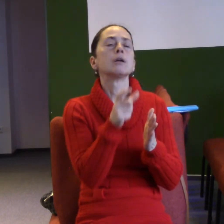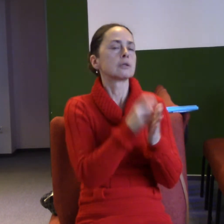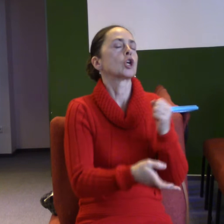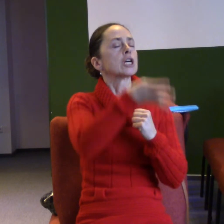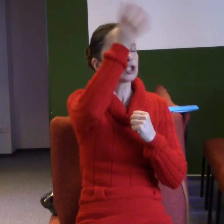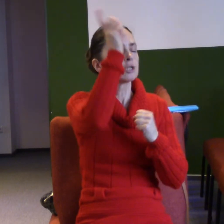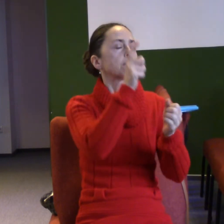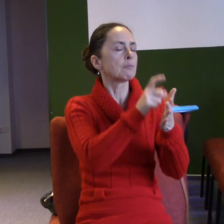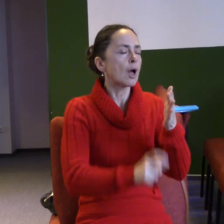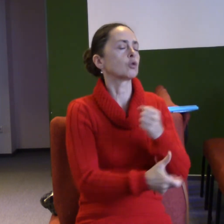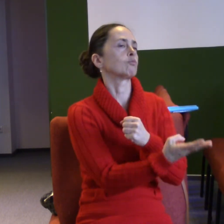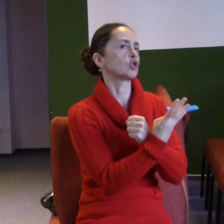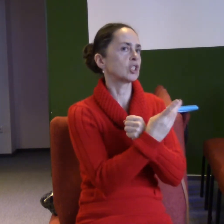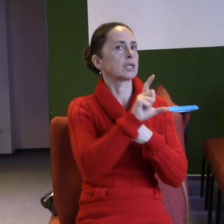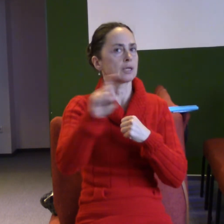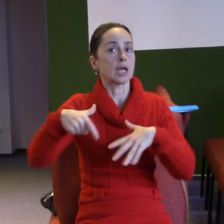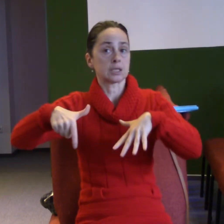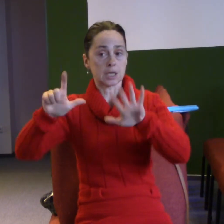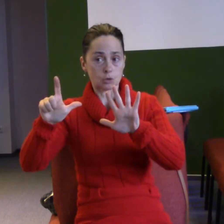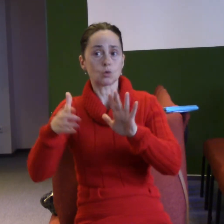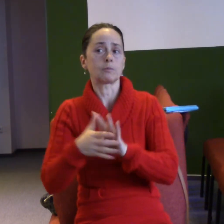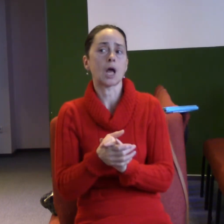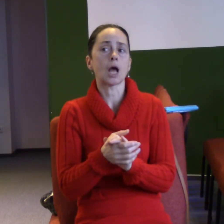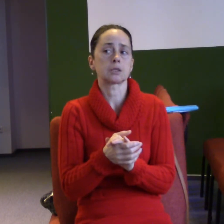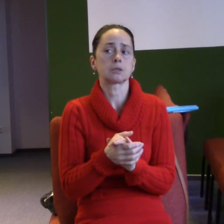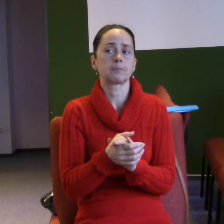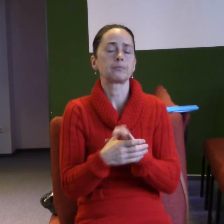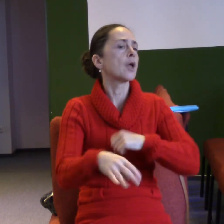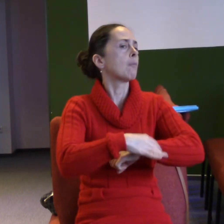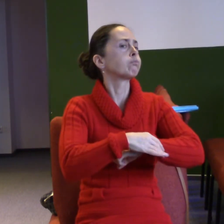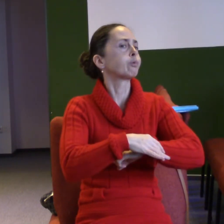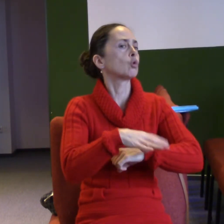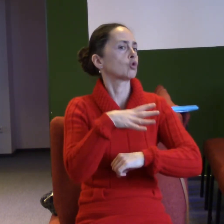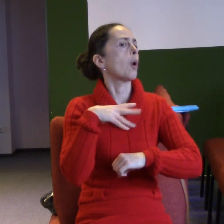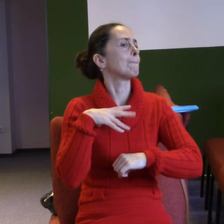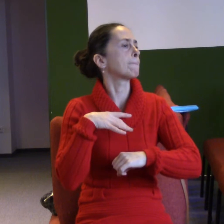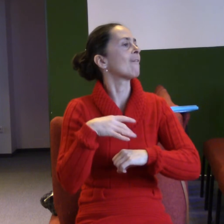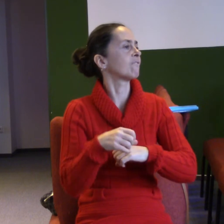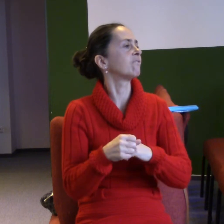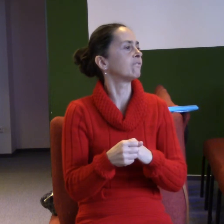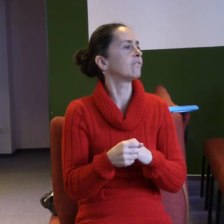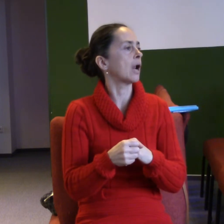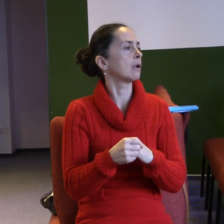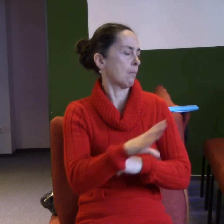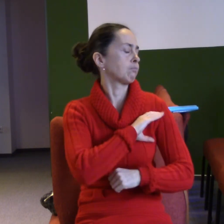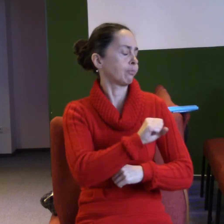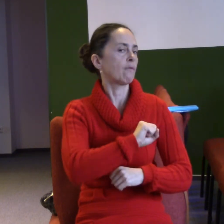v kontextu různých věcí, kdy tam mluví o tom, co vlastně znamená patřit Bohu, co znamená být